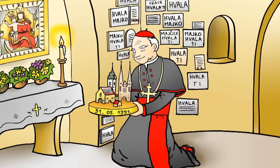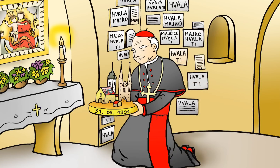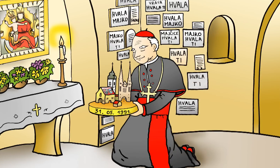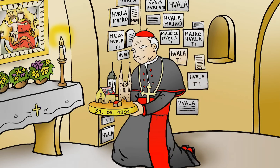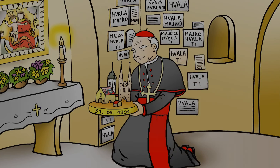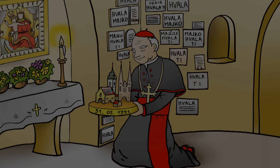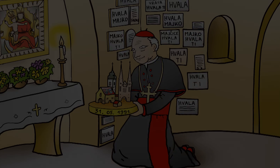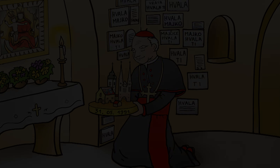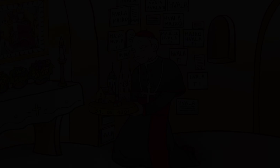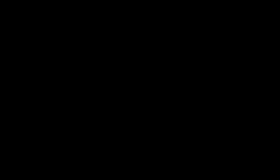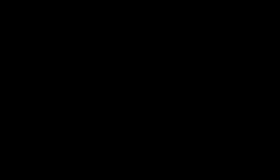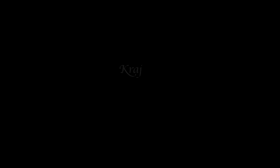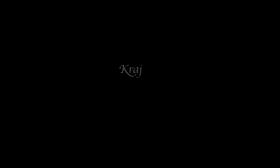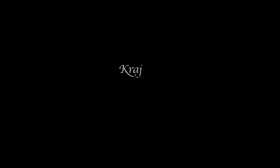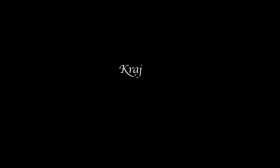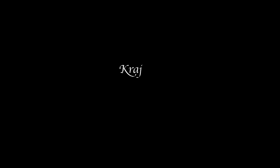Zagreba